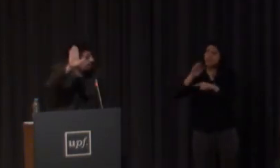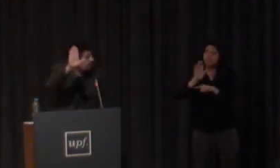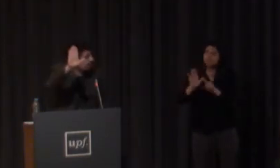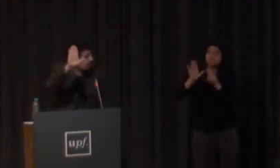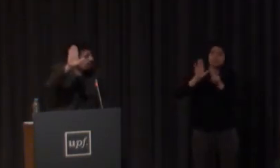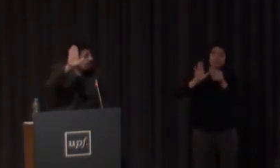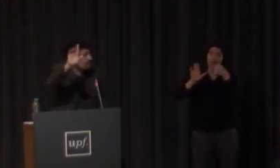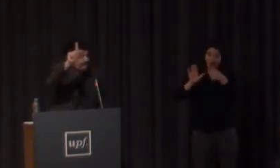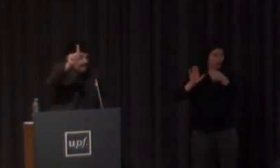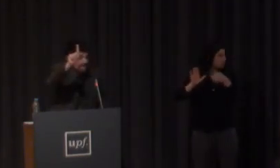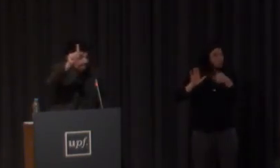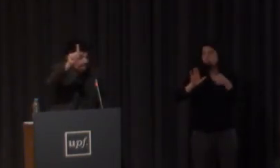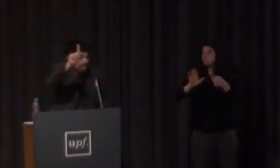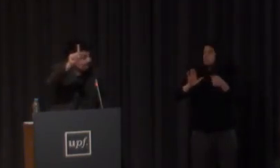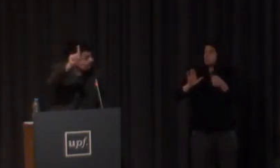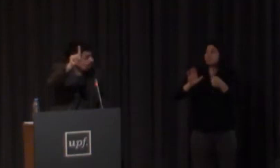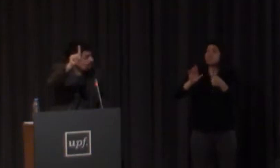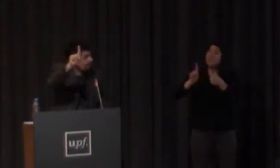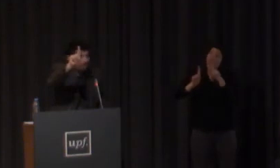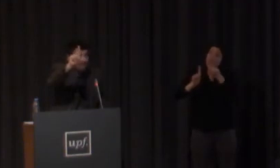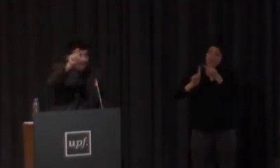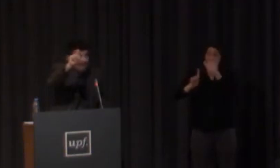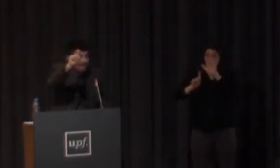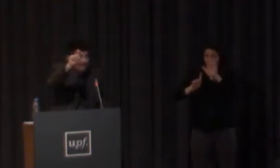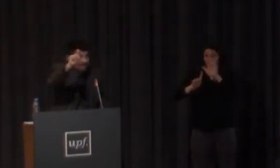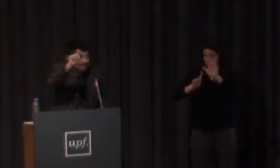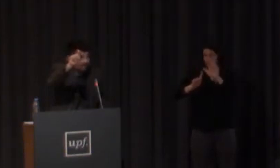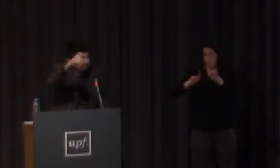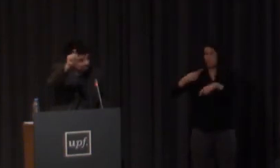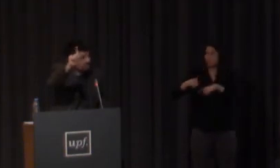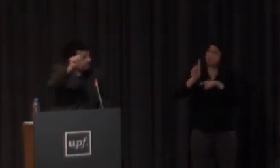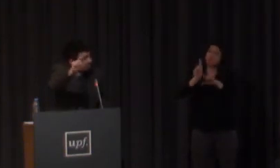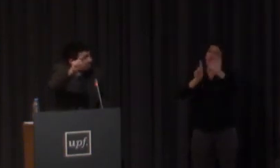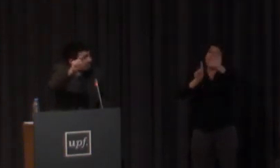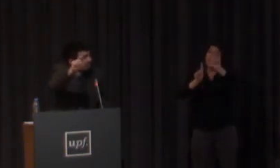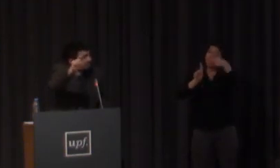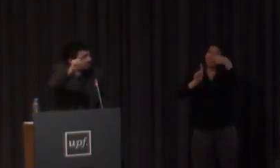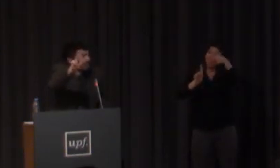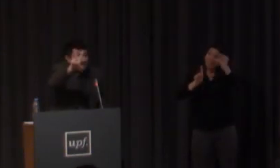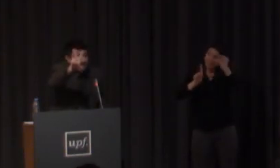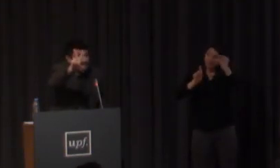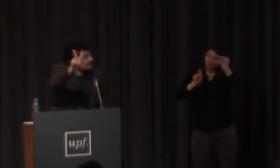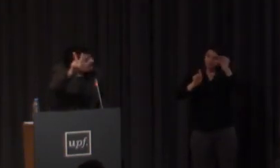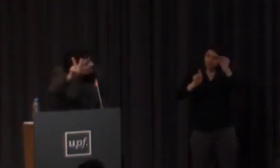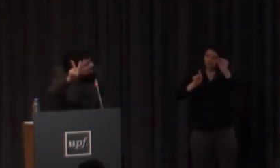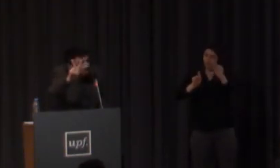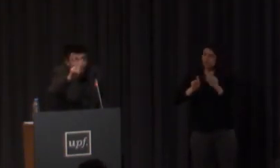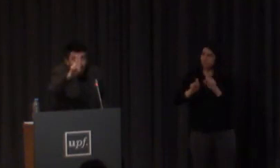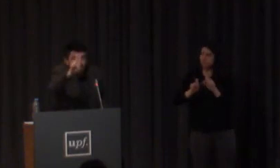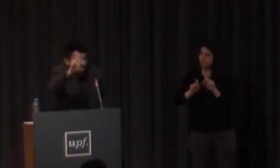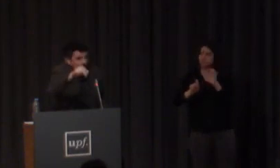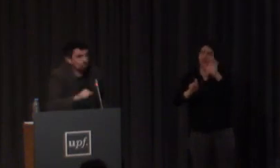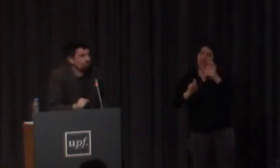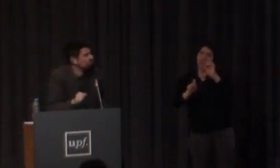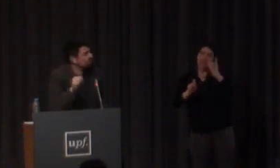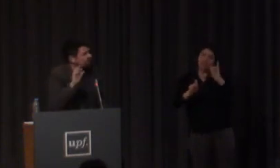la A de nuevo la E también es recurrente la E con tilde que es doblada EI y